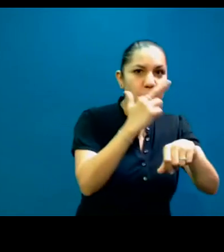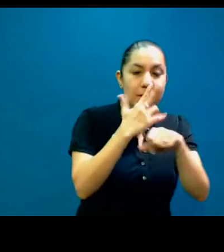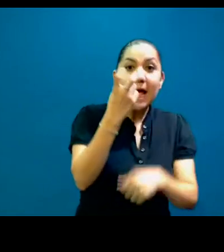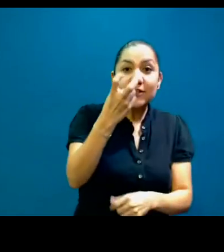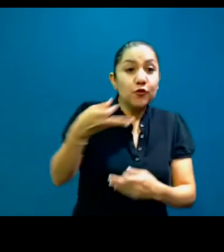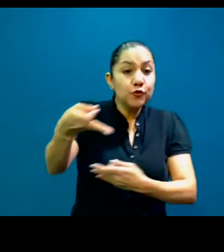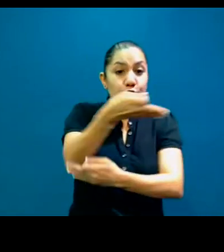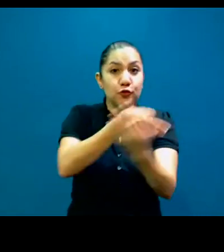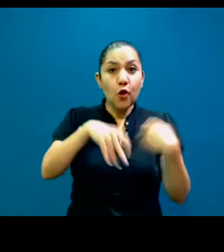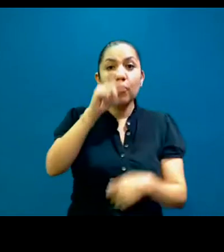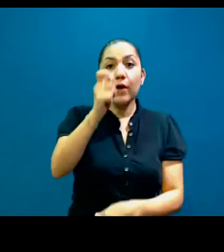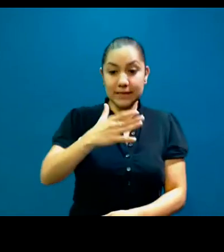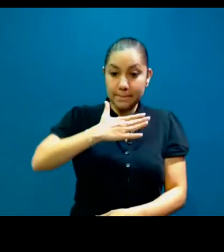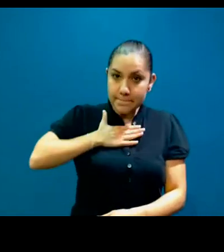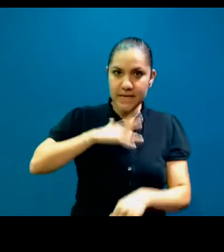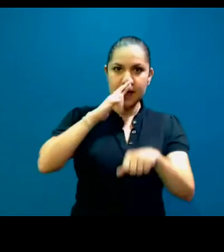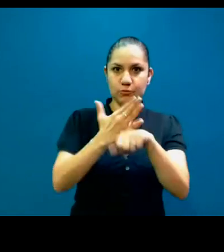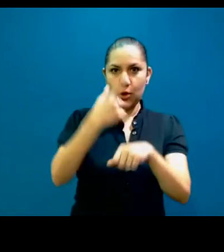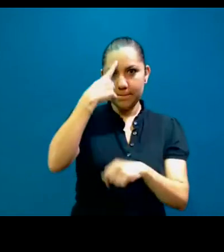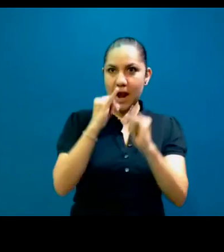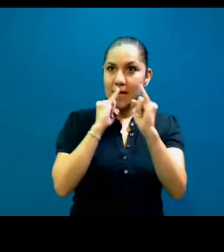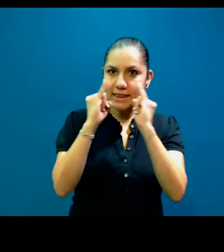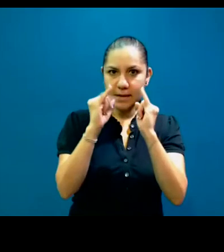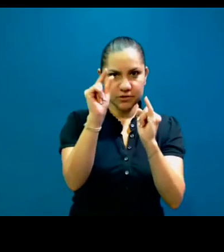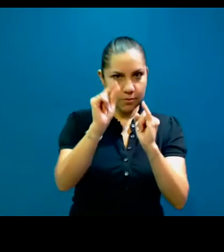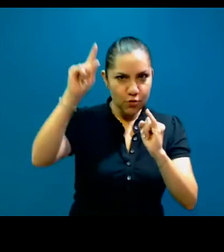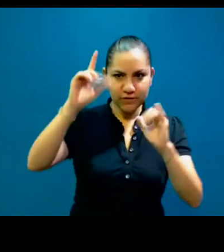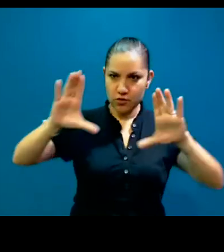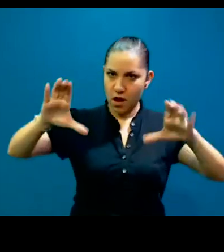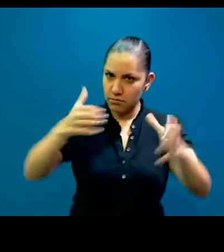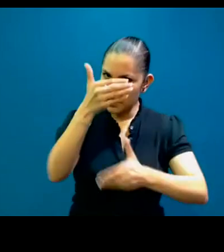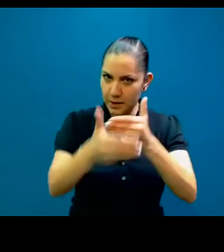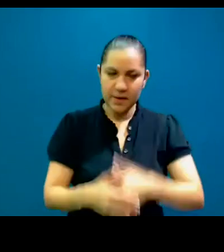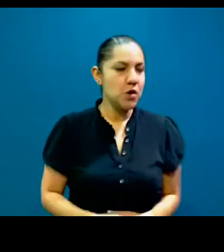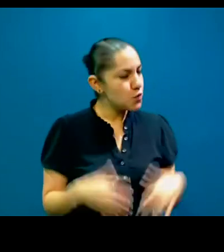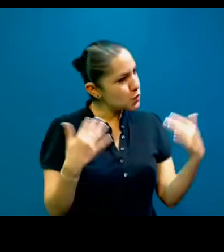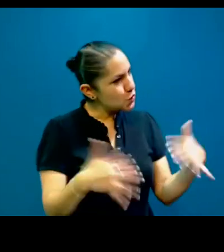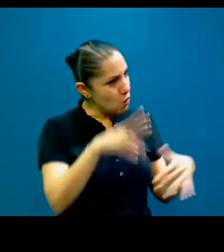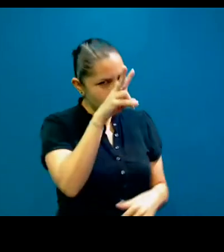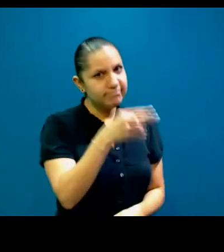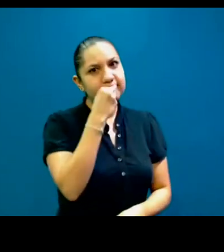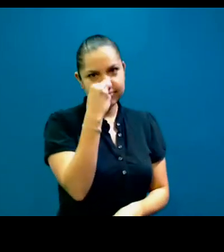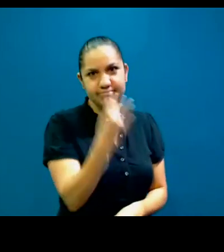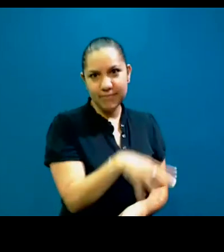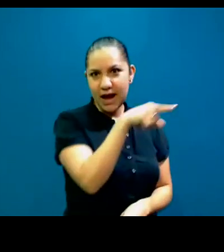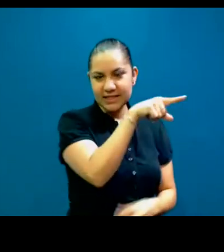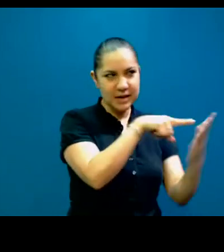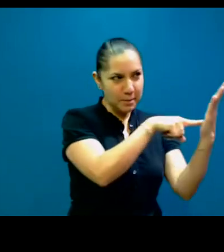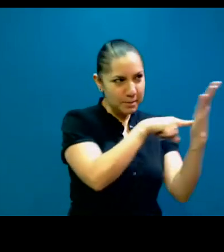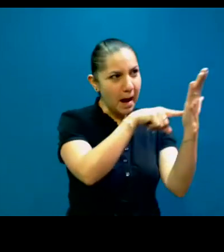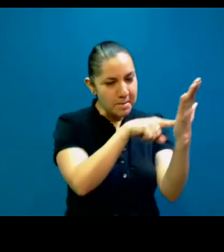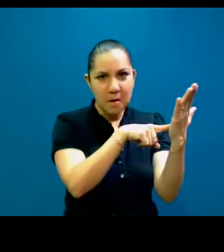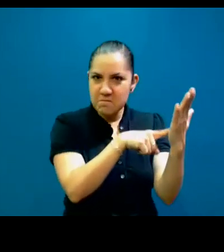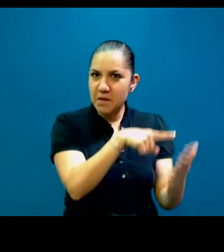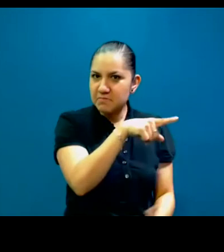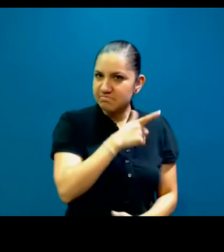ser mejores intérpretes en el gremio, ¿no? Está precioso todo lo que están compartiendo, y es verdad, yo por ejemplo, siendo intérprete,